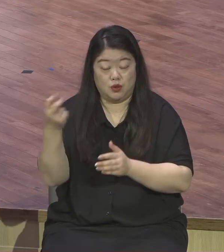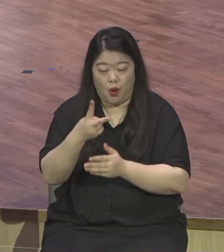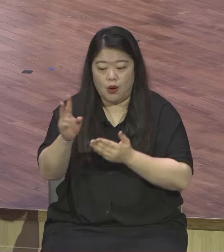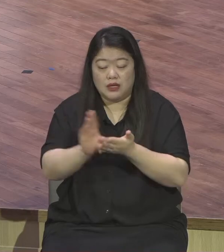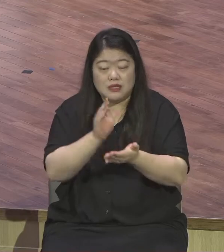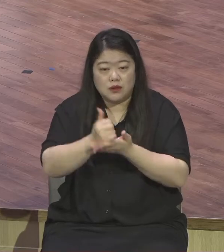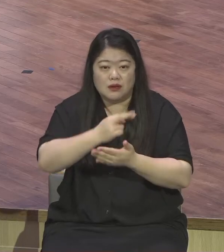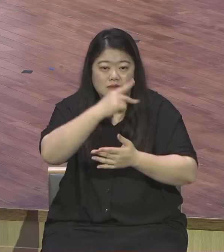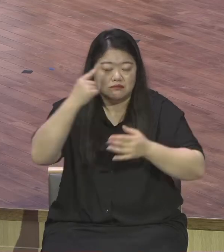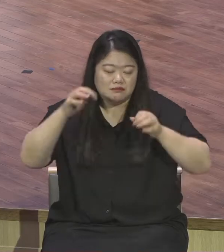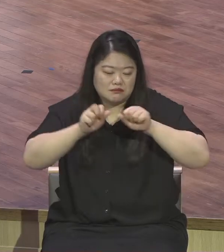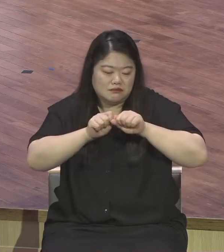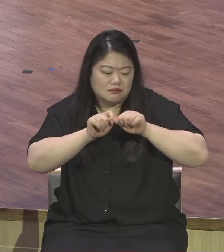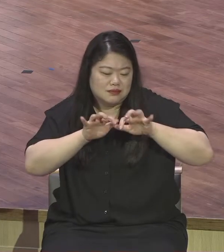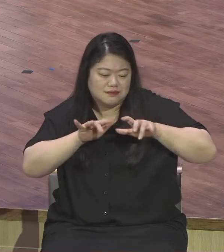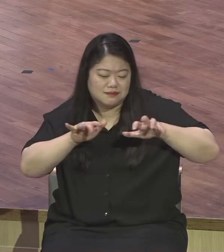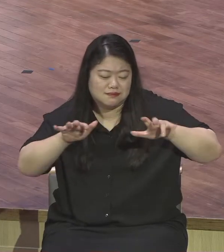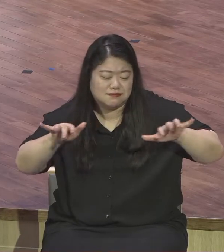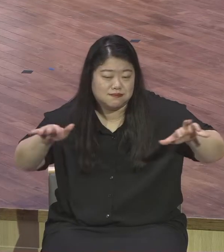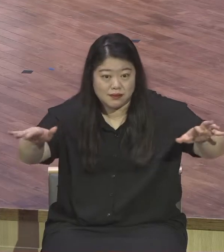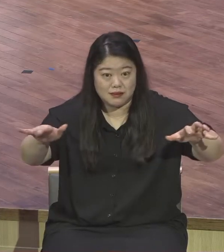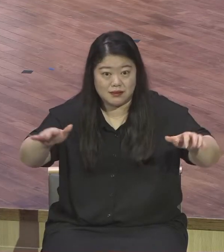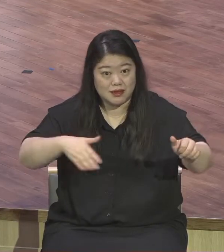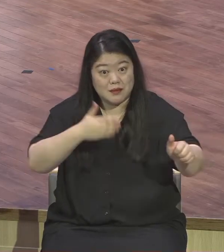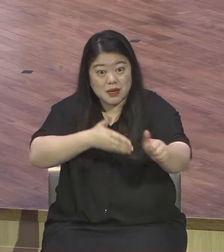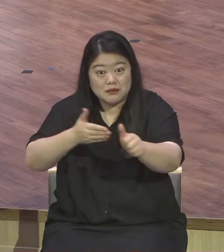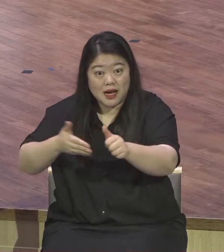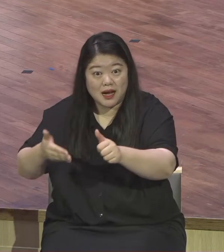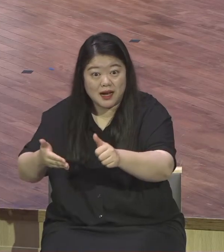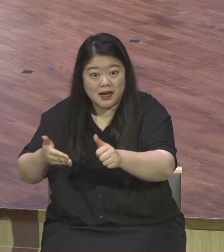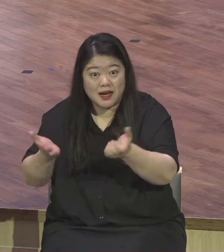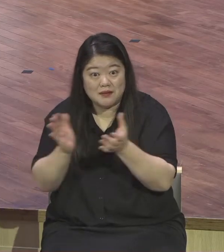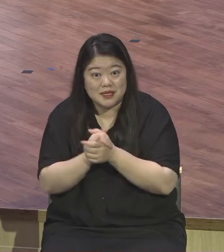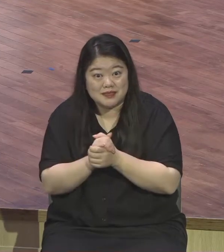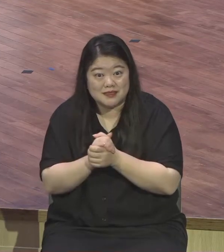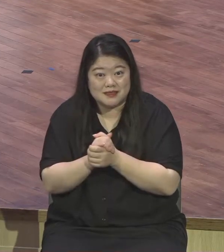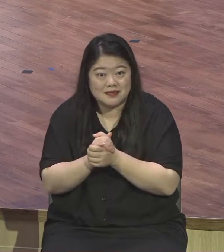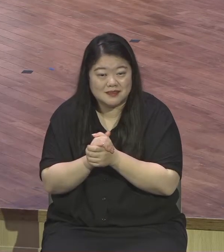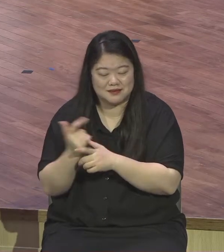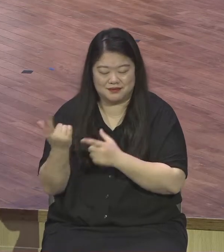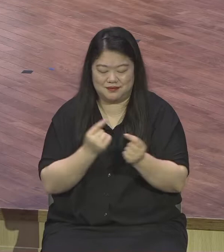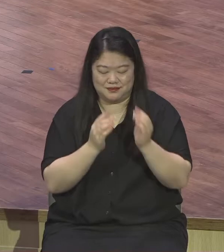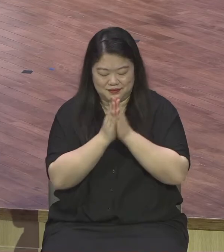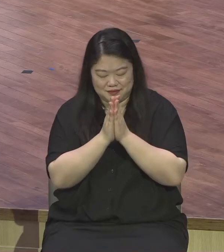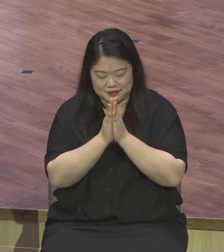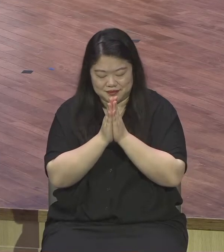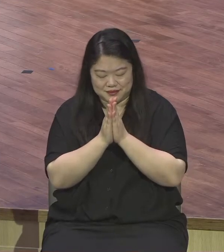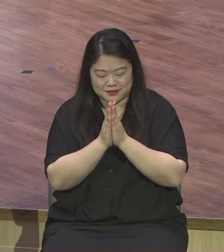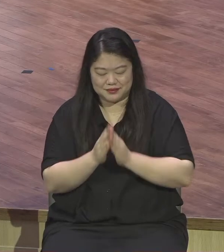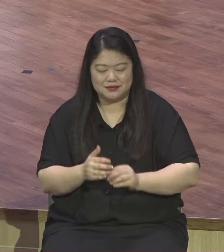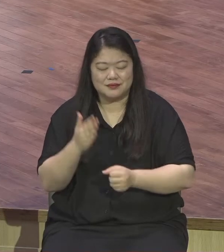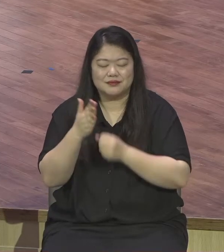전도 제자들 되시기를 지음으로 축복합니다 기도합시다 아버지 하나님 우리 영계 모든 성도들